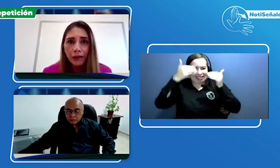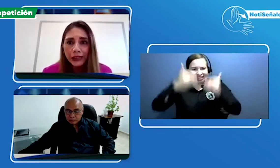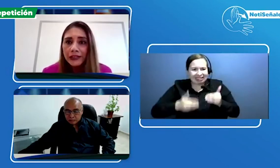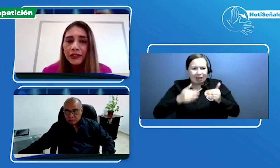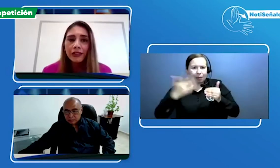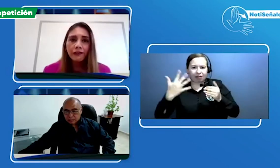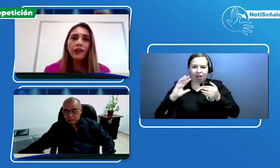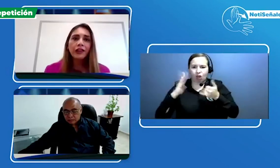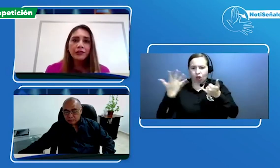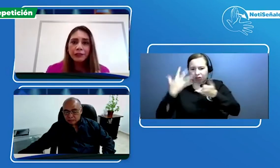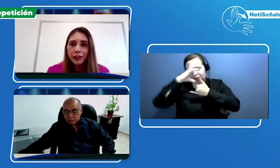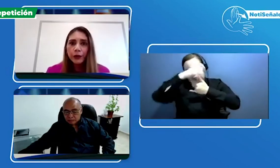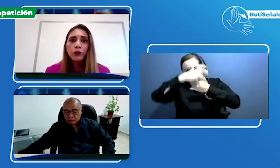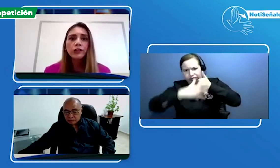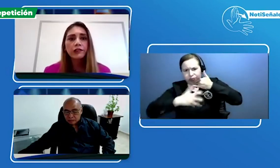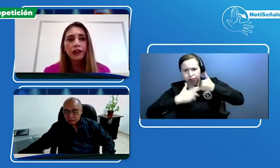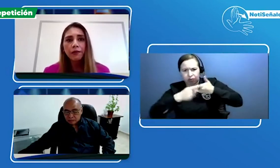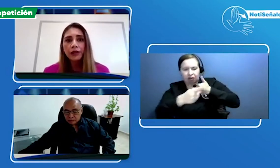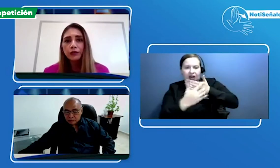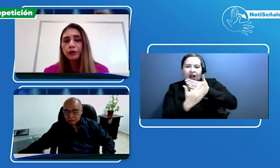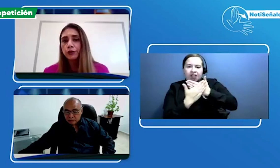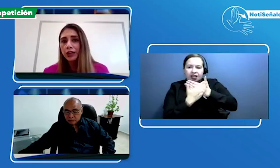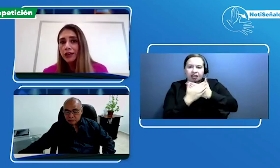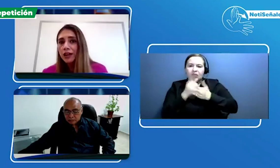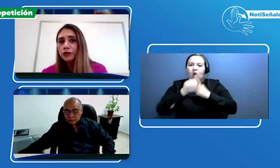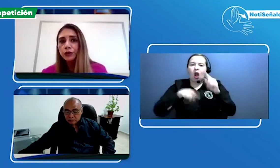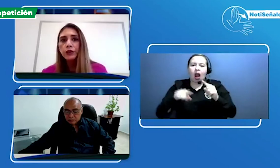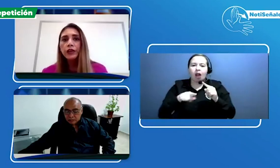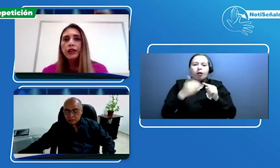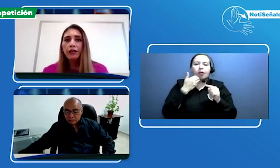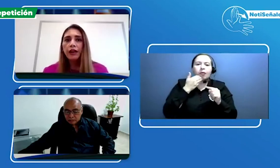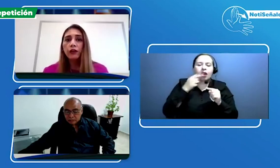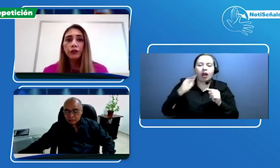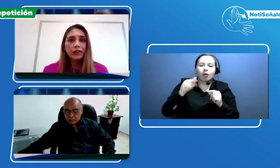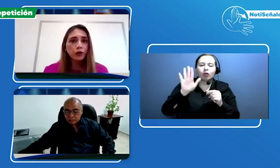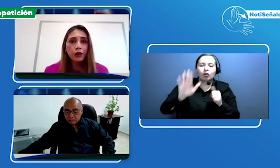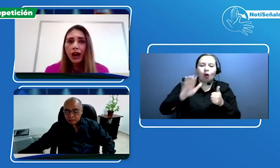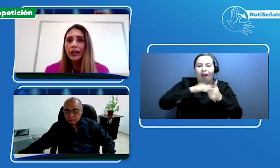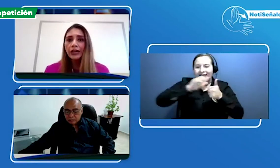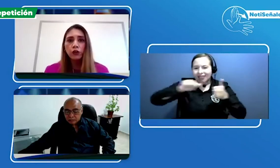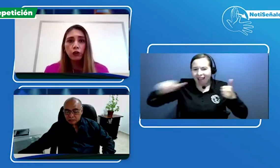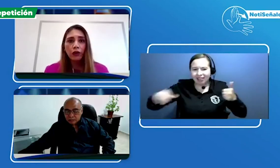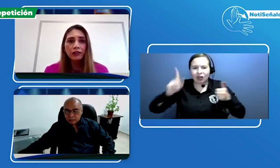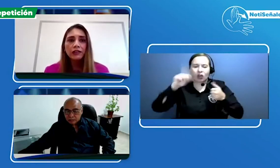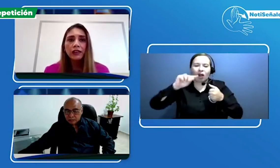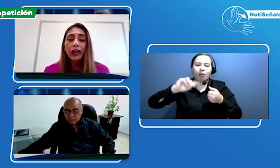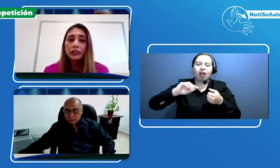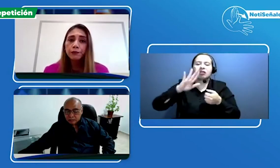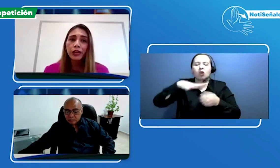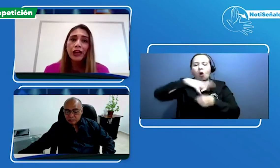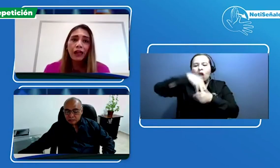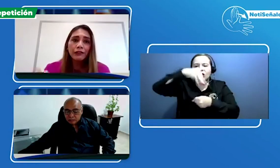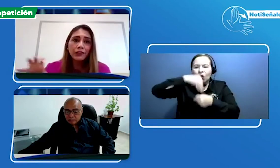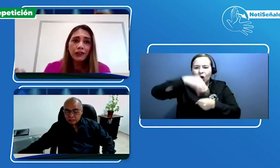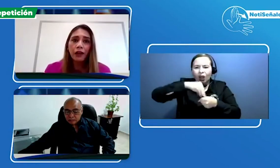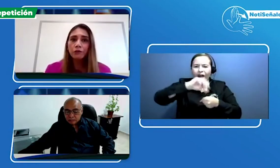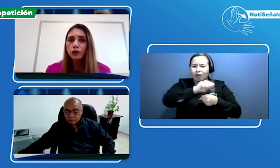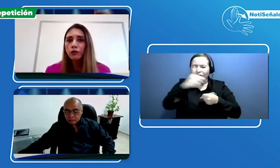país. De ahí vinieron los acercamientos con los ANSO, con la SORCAL y con otras entidades, porque cada vez que llegamos a un